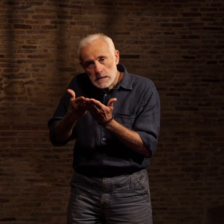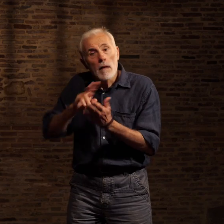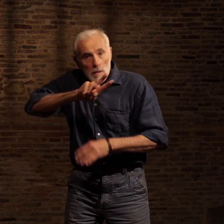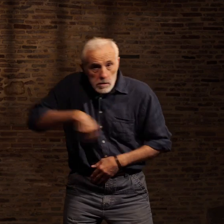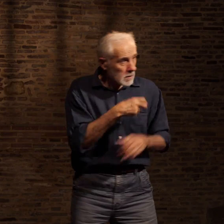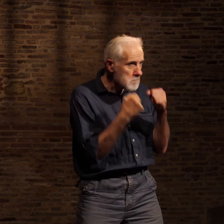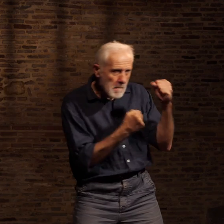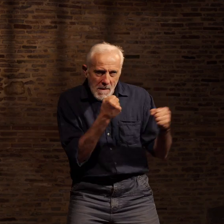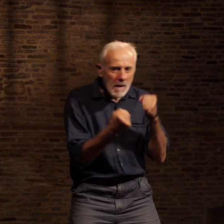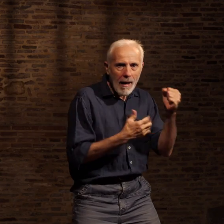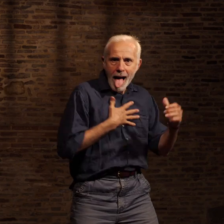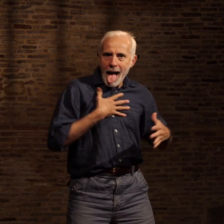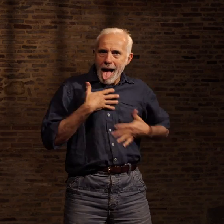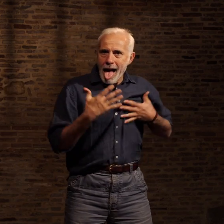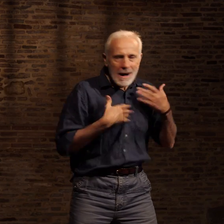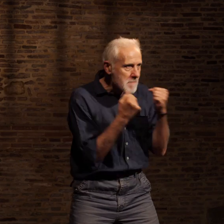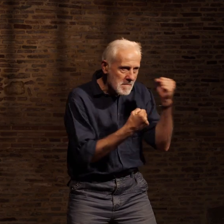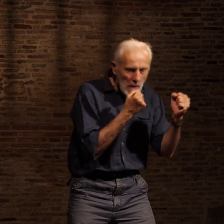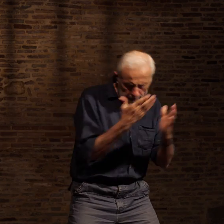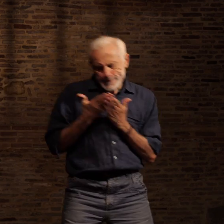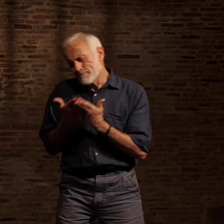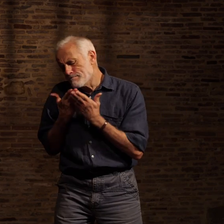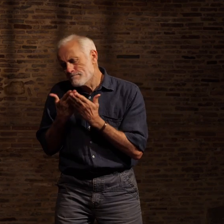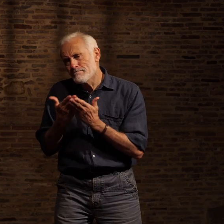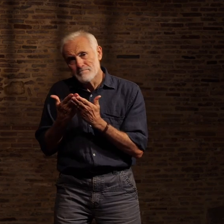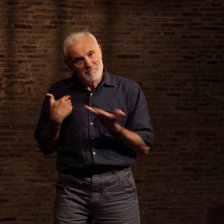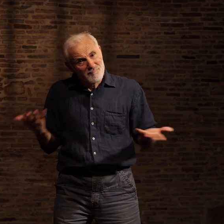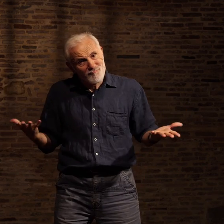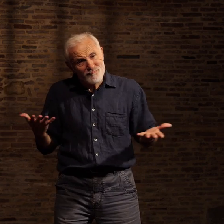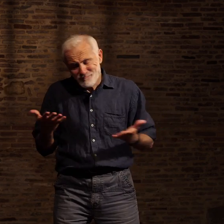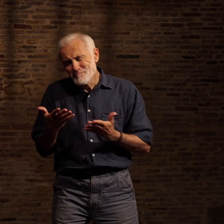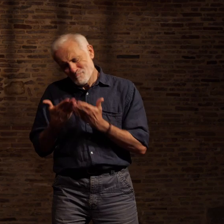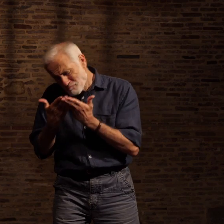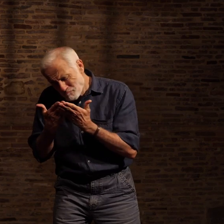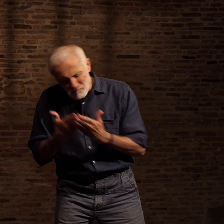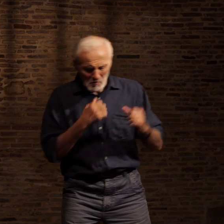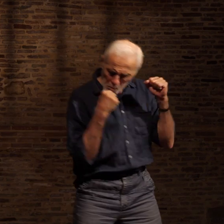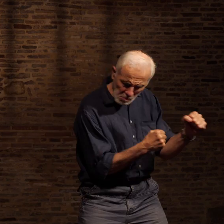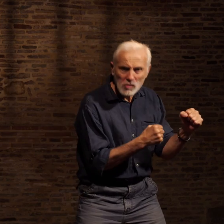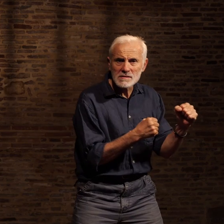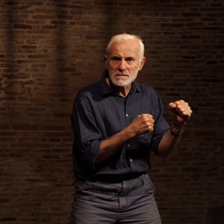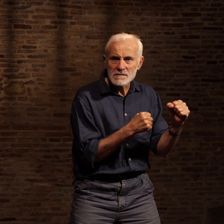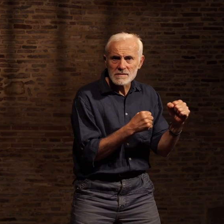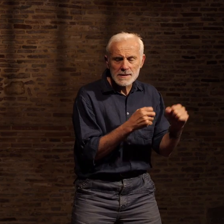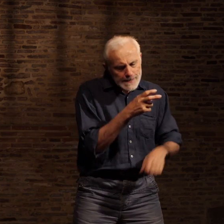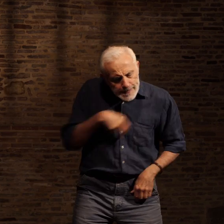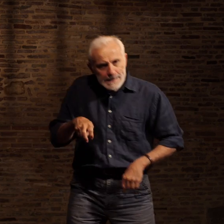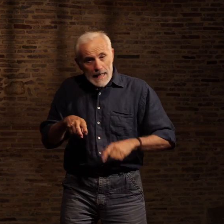de bon temps. Et c'est exactement ce que j'ai fait. J'ai boxé et je suis allé à l'école tâchant de combiner les aspects